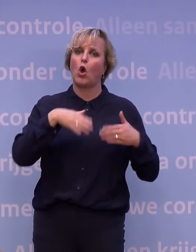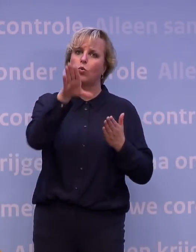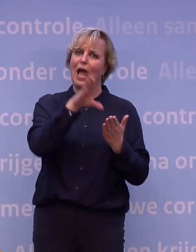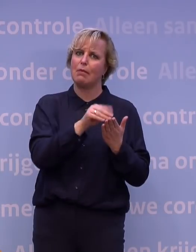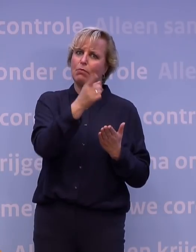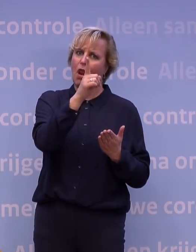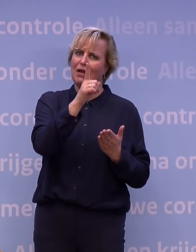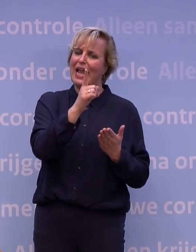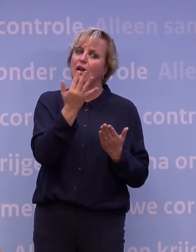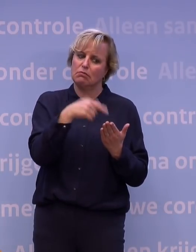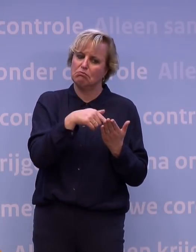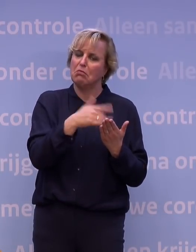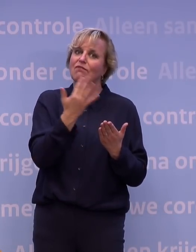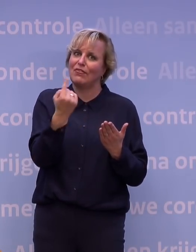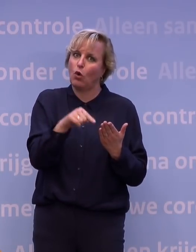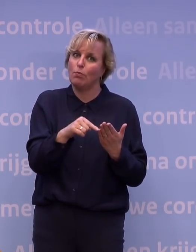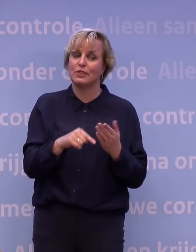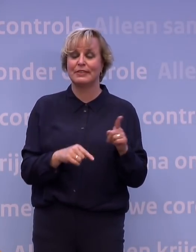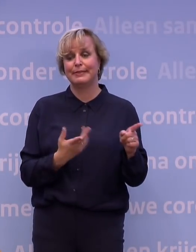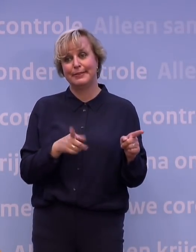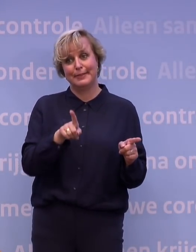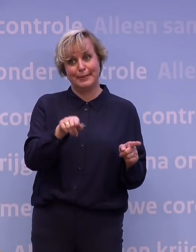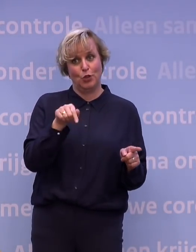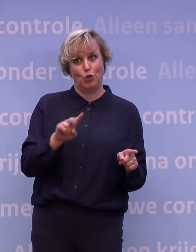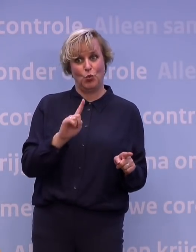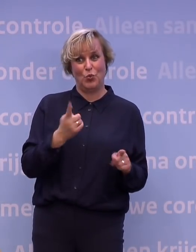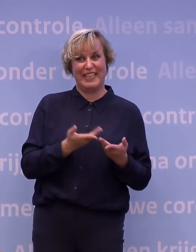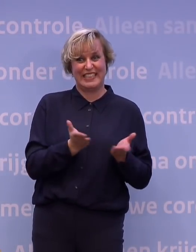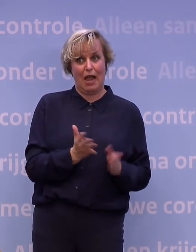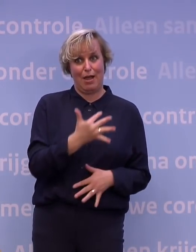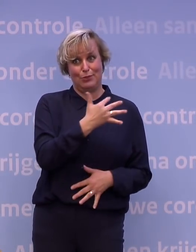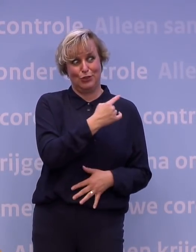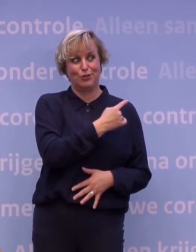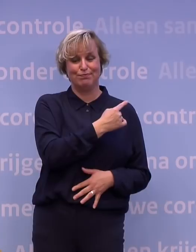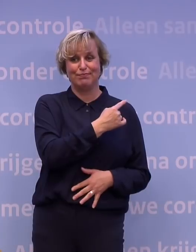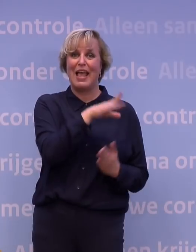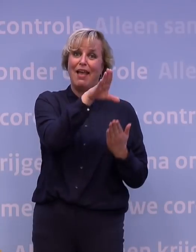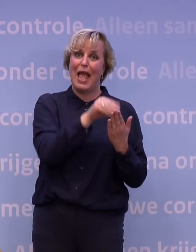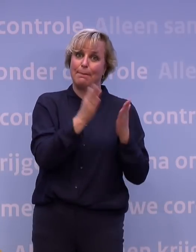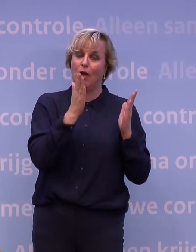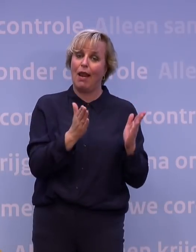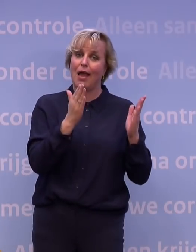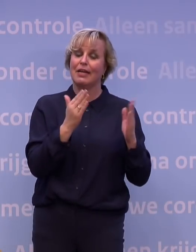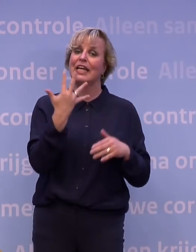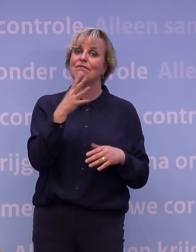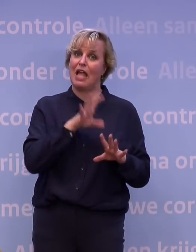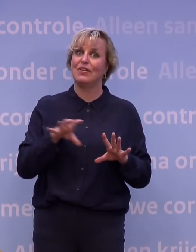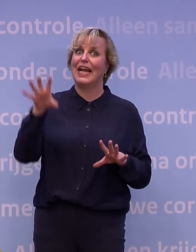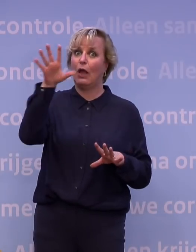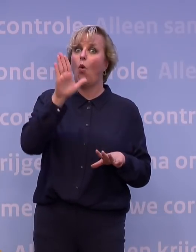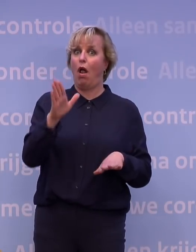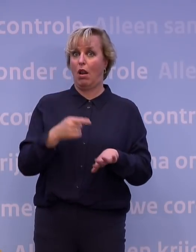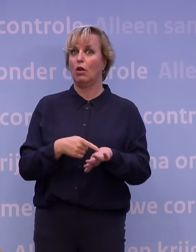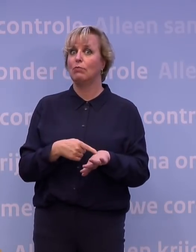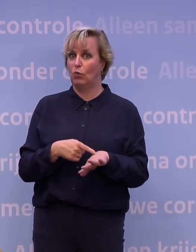Ja, dat ligt in de Eerste Kamer op dit moment. We hebben... Die corona-app is af. In vijf regio's wordt die ook gewoon volop gebruikt op dit moment.